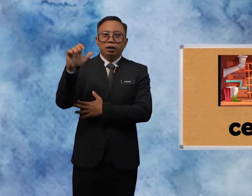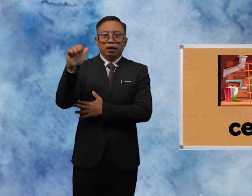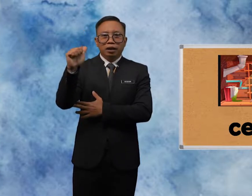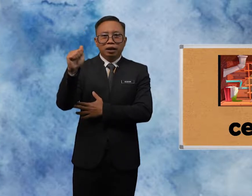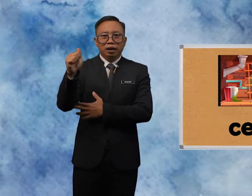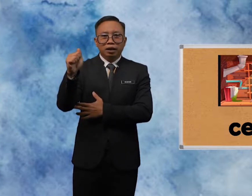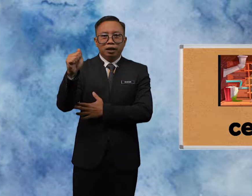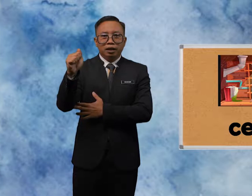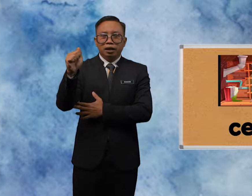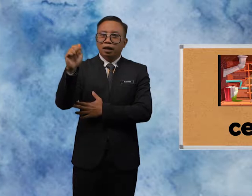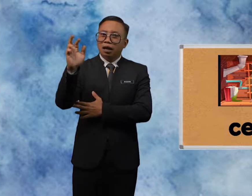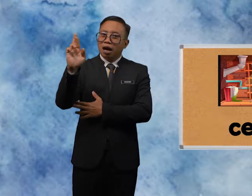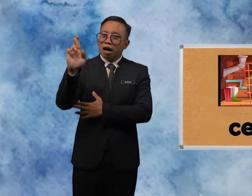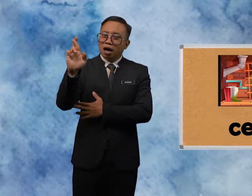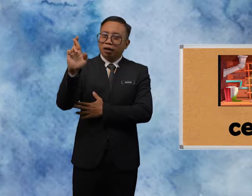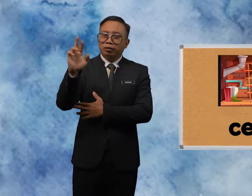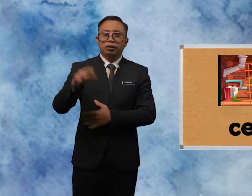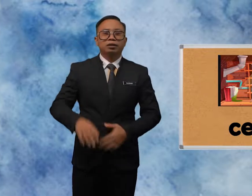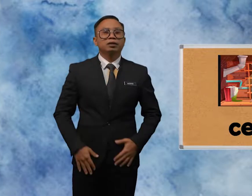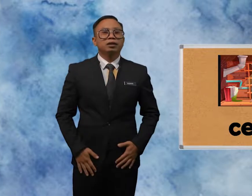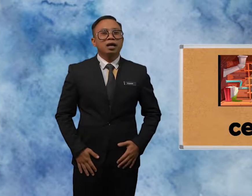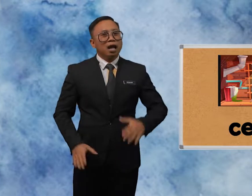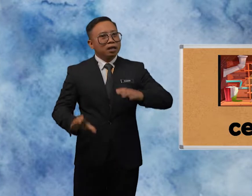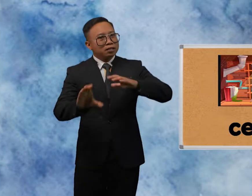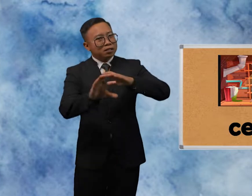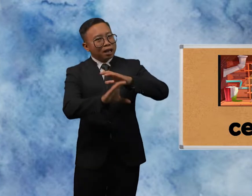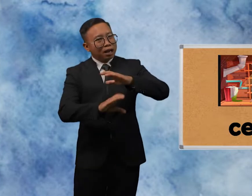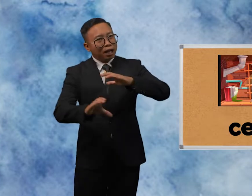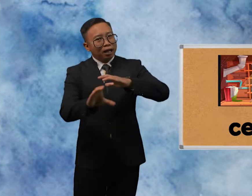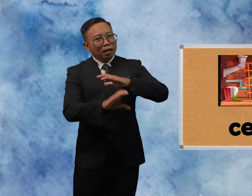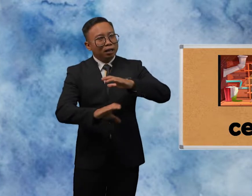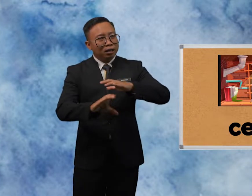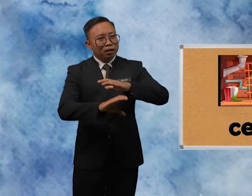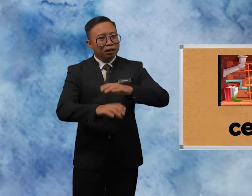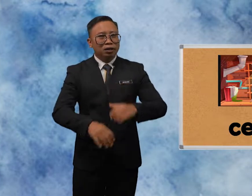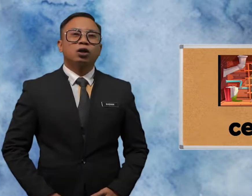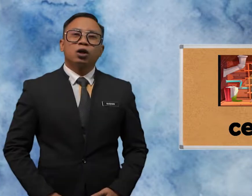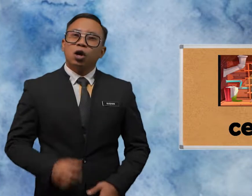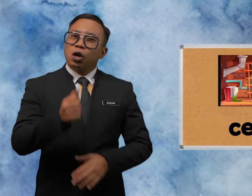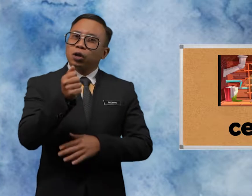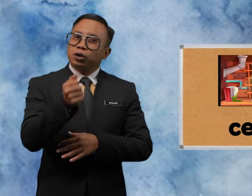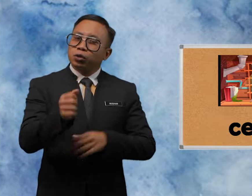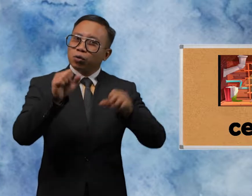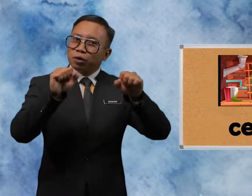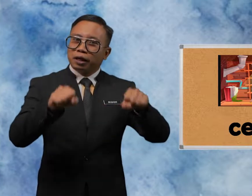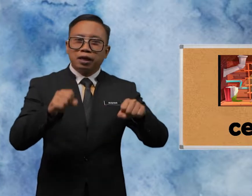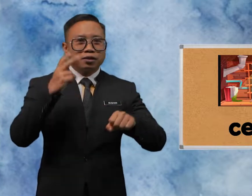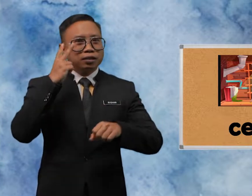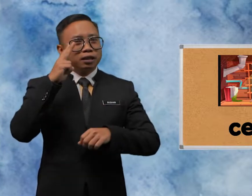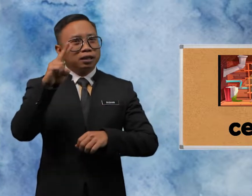A, R Selah You can see